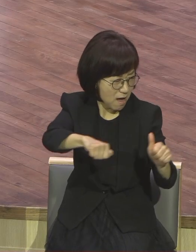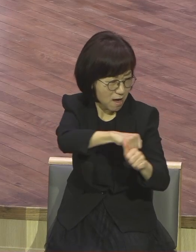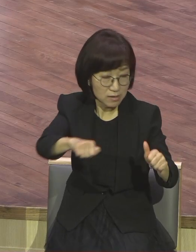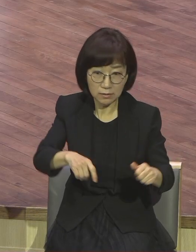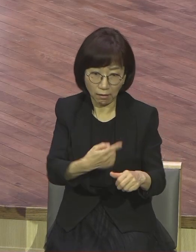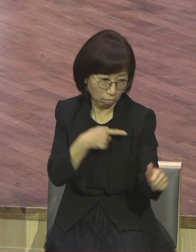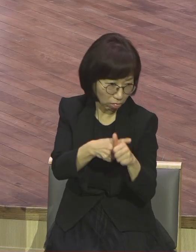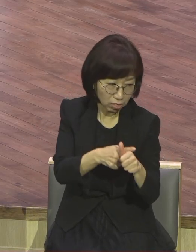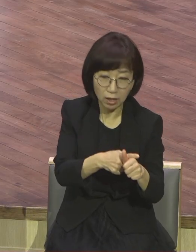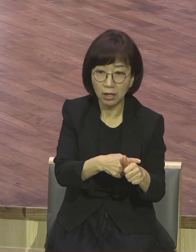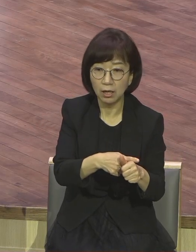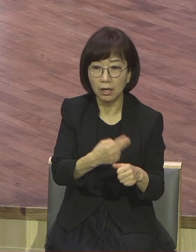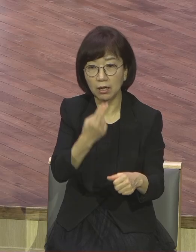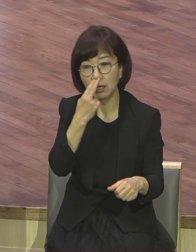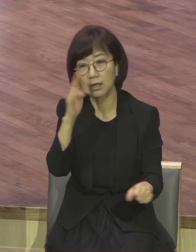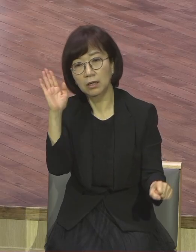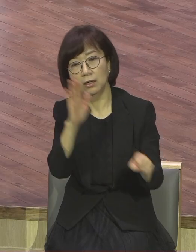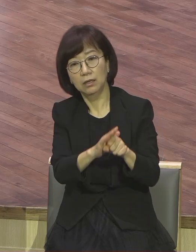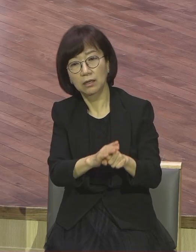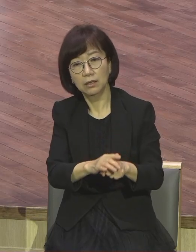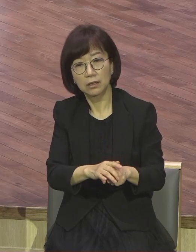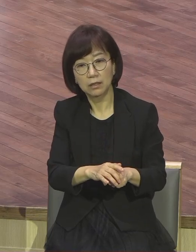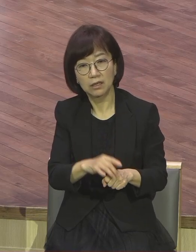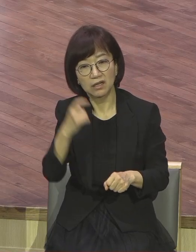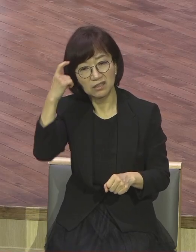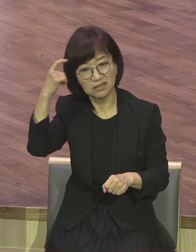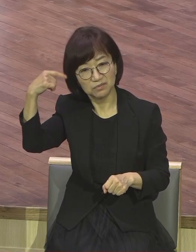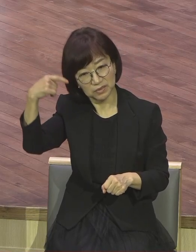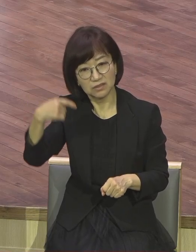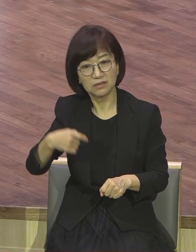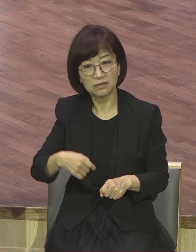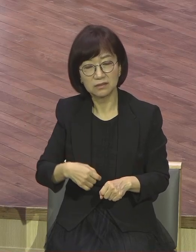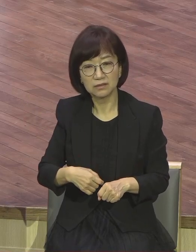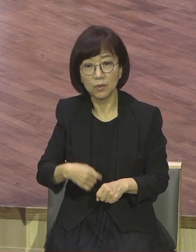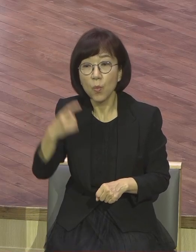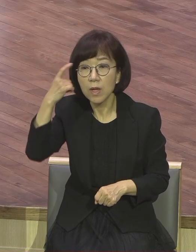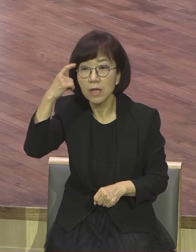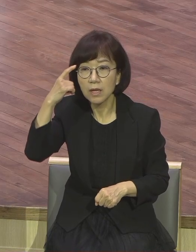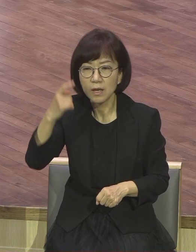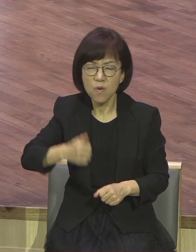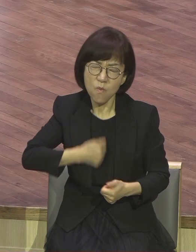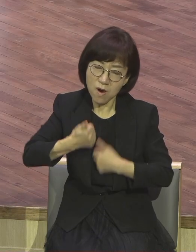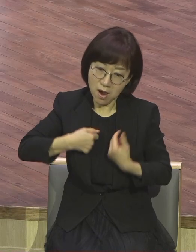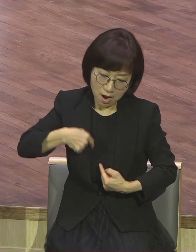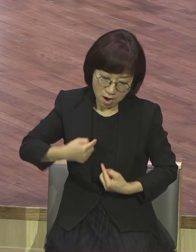사람을 죽입니까? 그게 제정신이냐고요. 저 등 차인으로 나면 죄송합니다. 하잖아요.